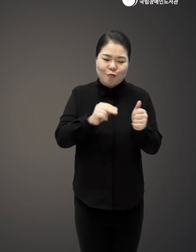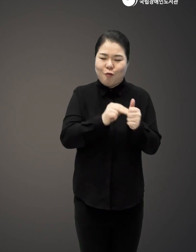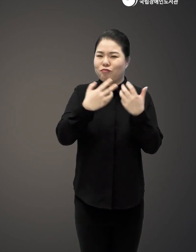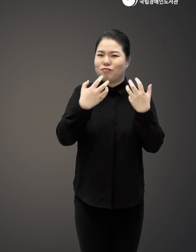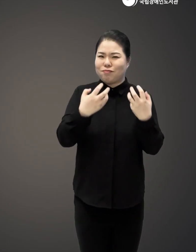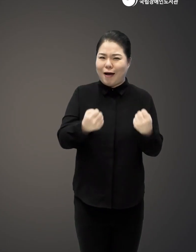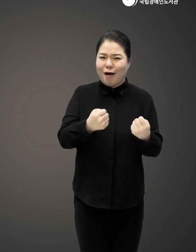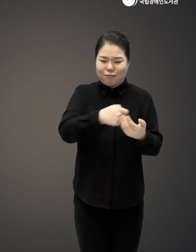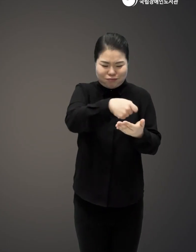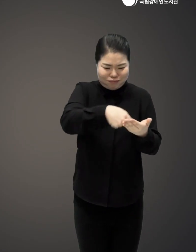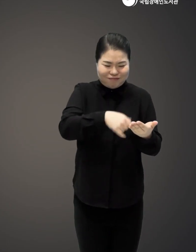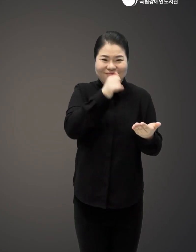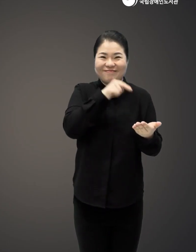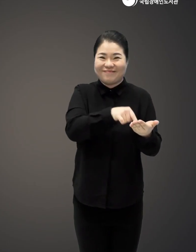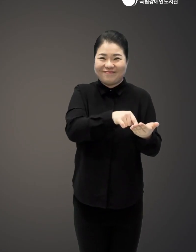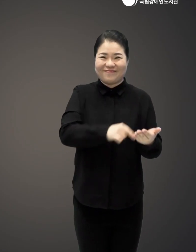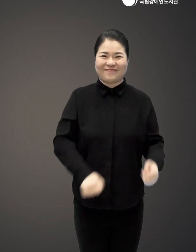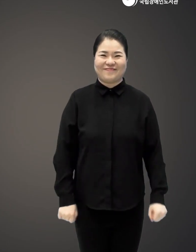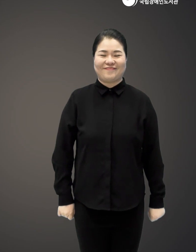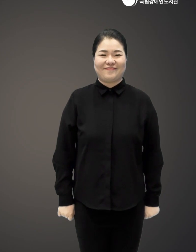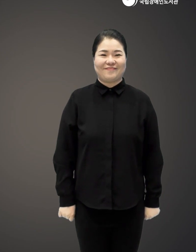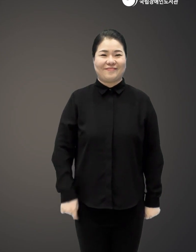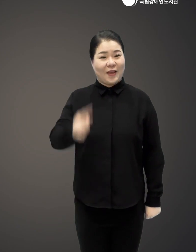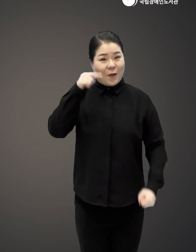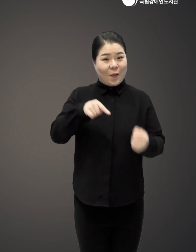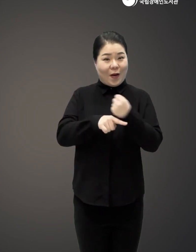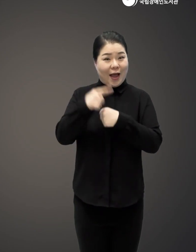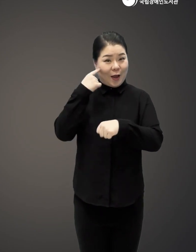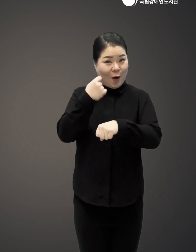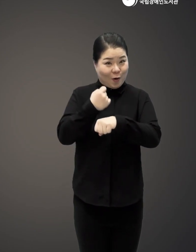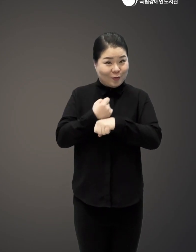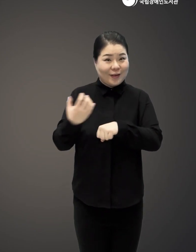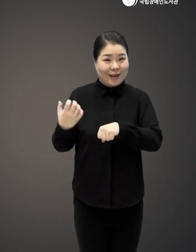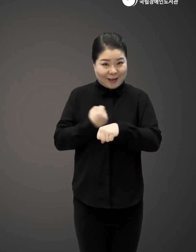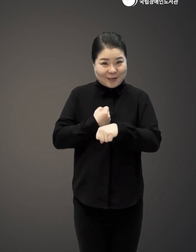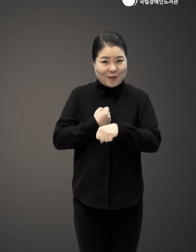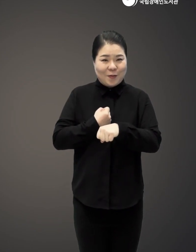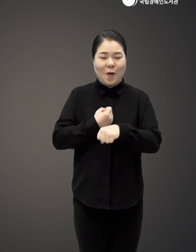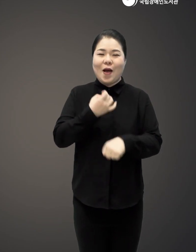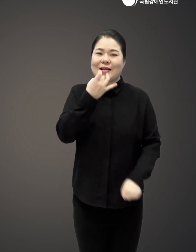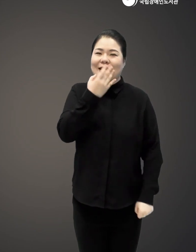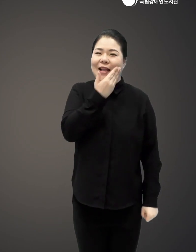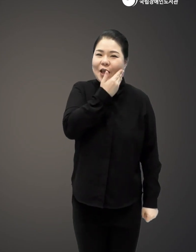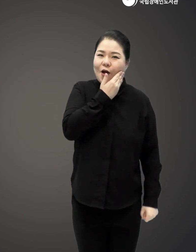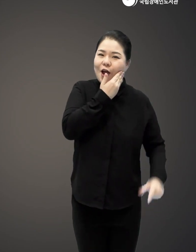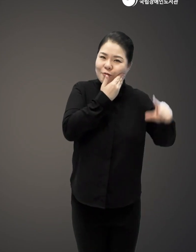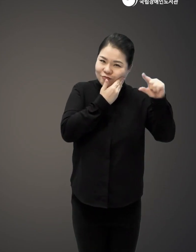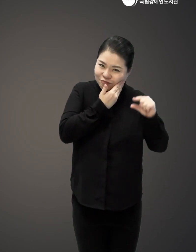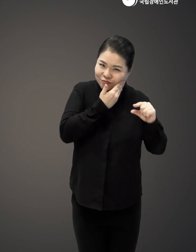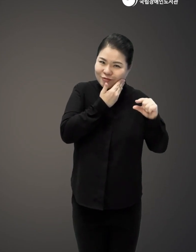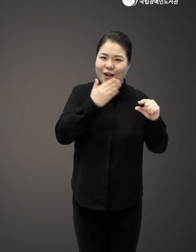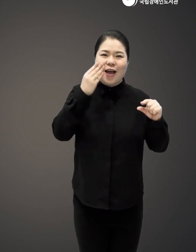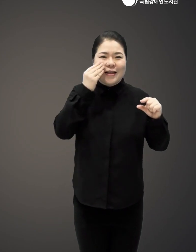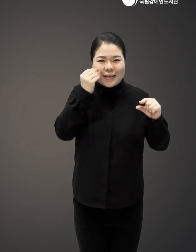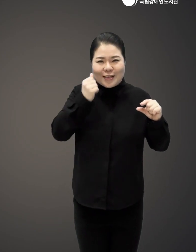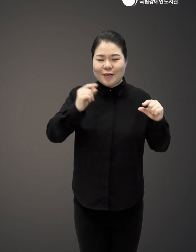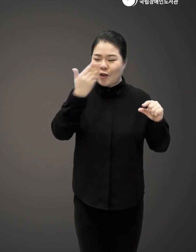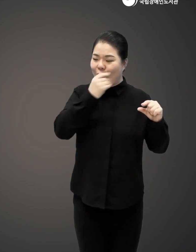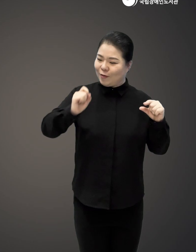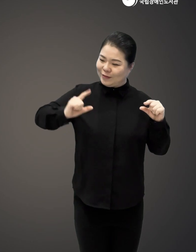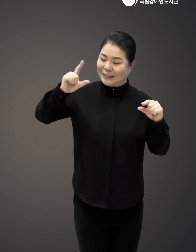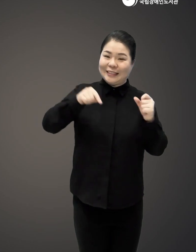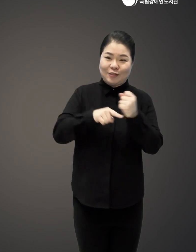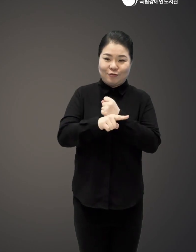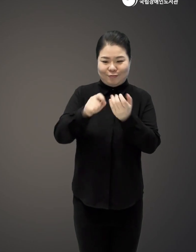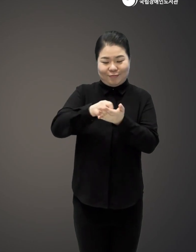엄청나게 많이 담겨 있다 이 책은 과학적 근거를 기반으로 저탄고지 식단을 해야 하는 절대적인 이유를 안내한다